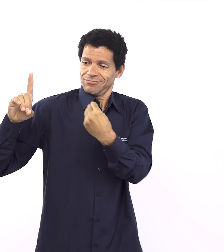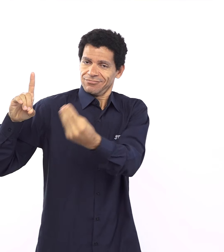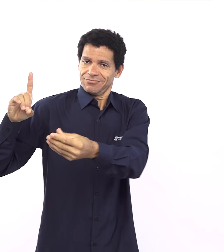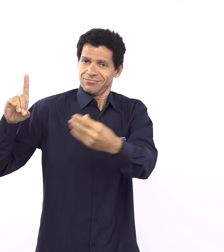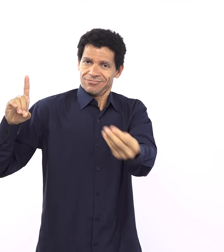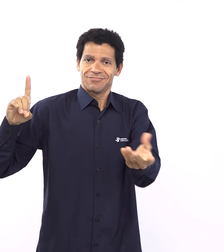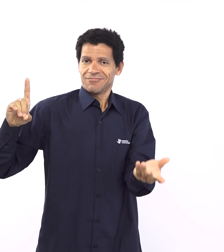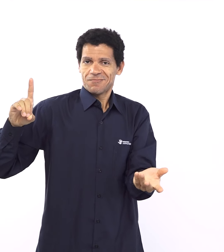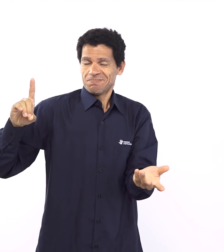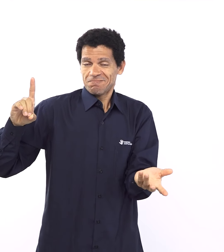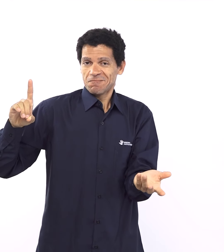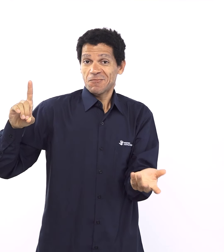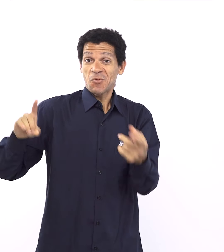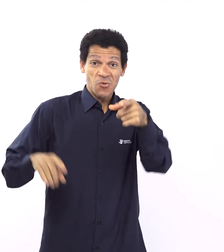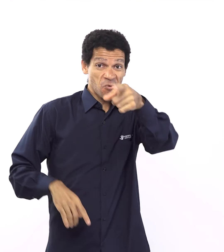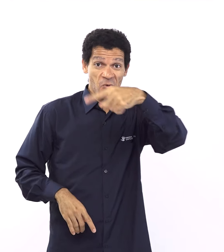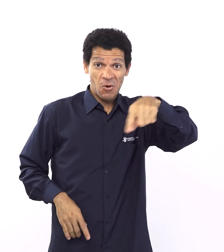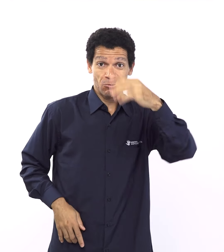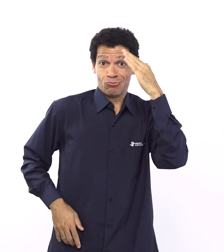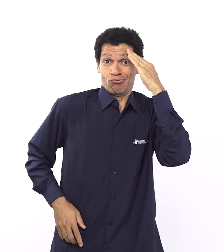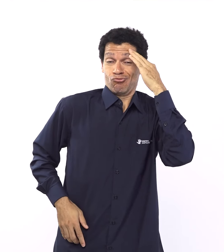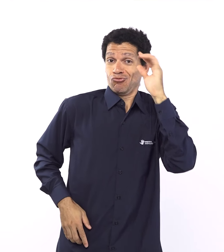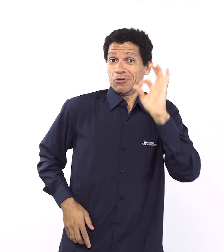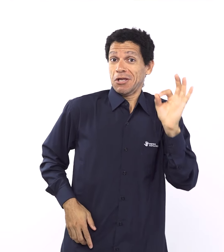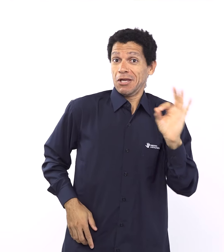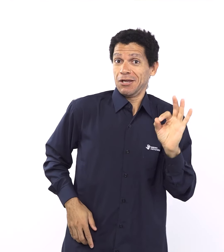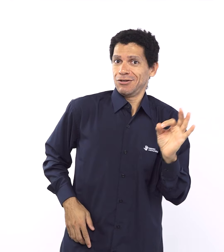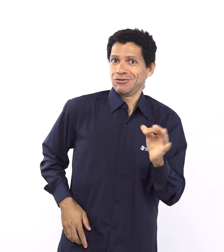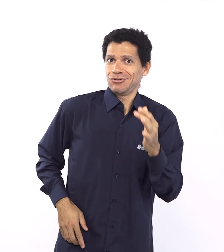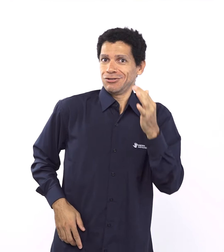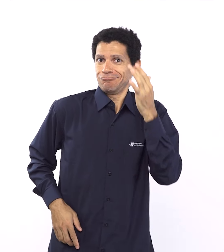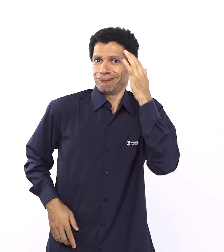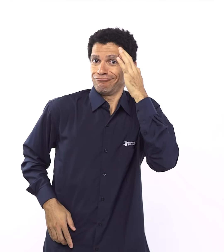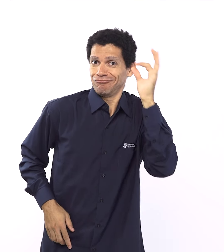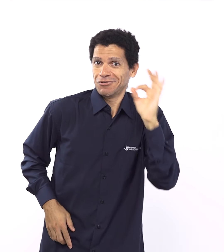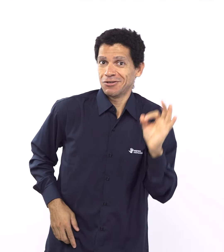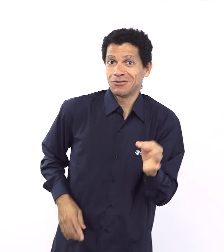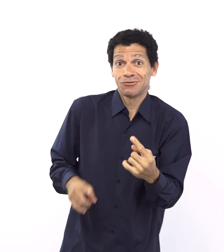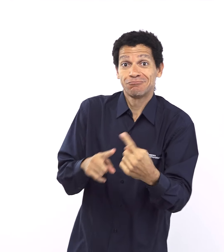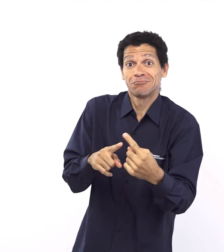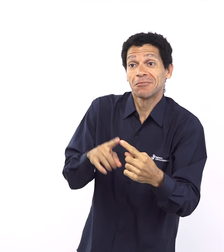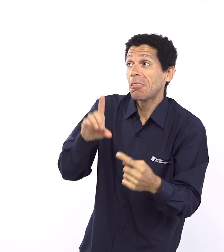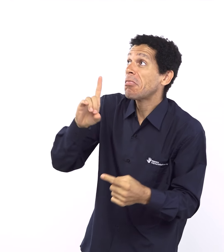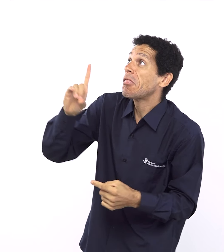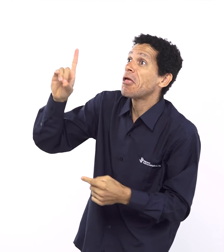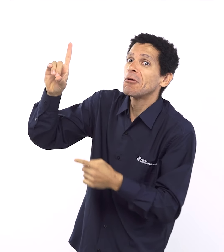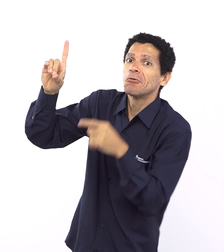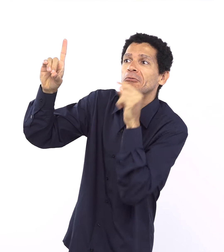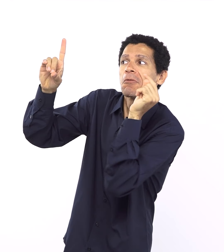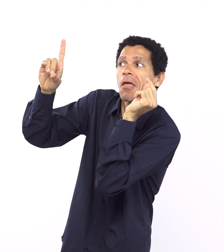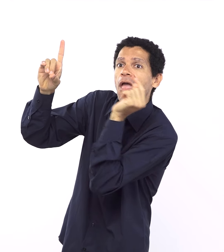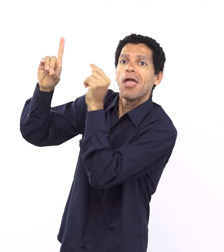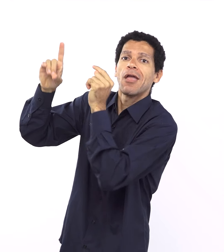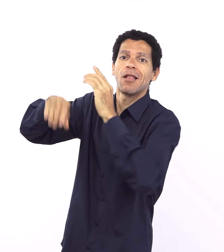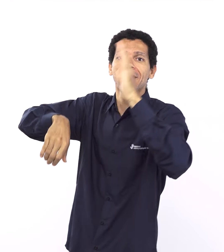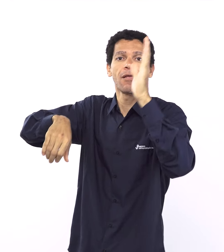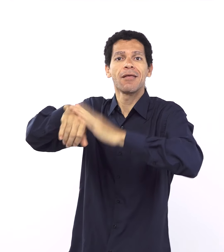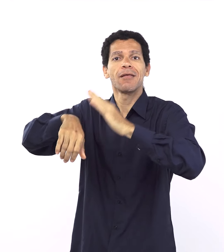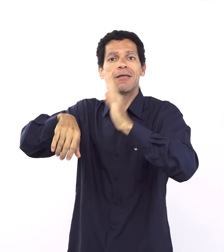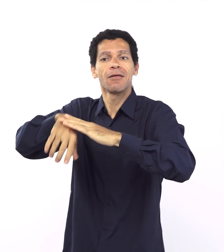por que ele ou por que eu e ele parece que não, né, eu estou conseguindo vencer as coisas, é óbvio que Deus vai me escolher porque olha, eu já